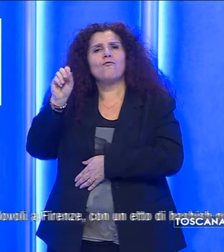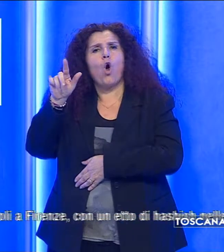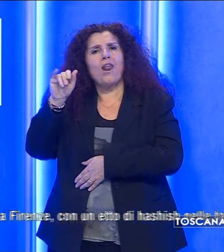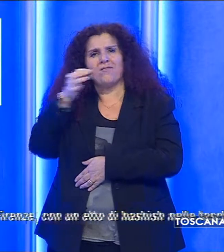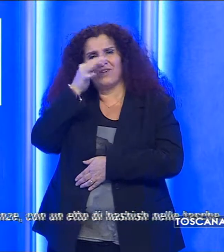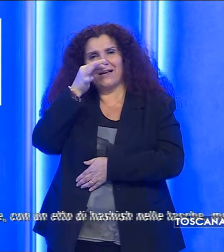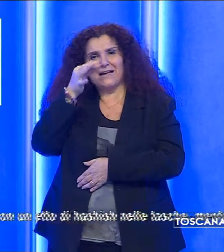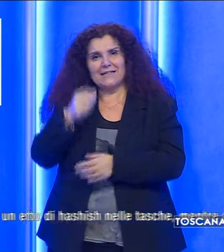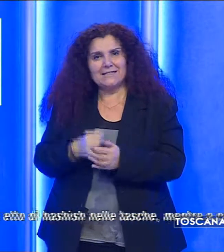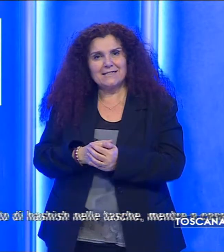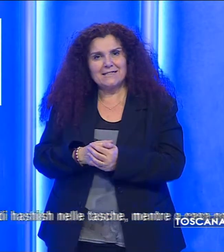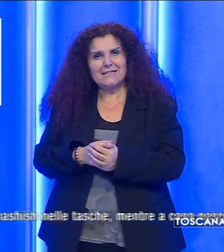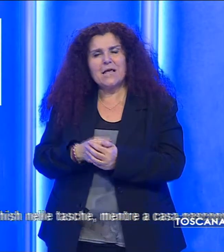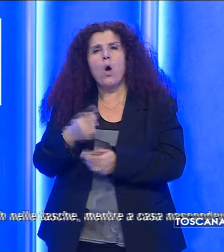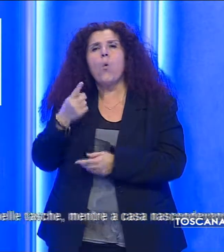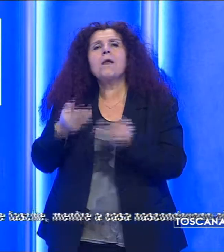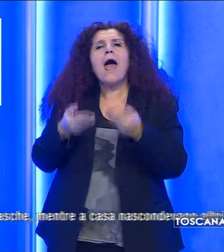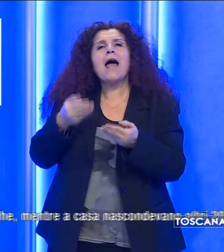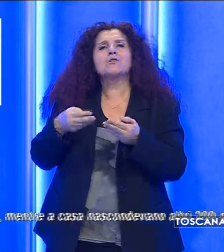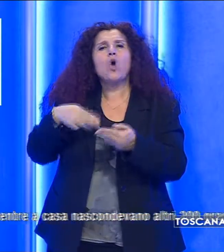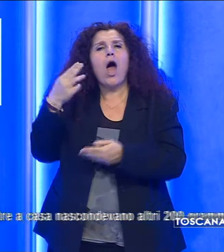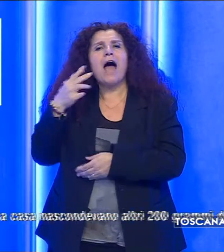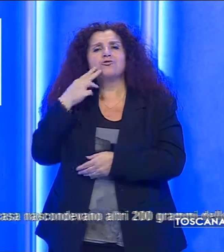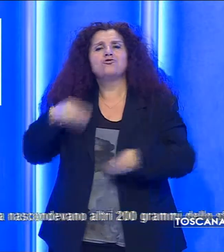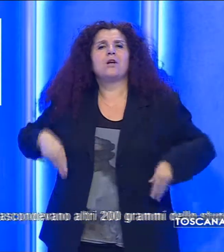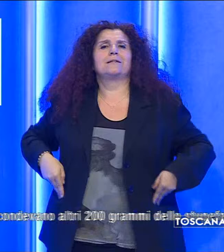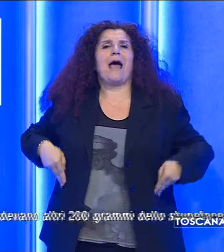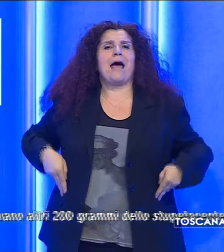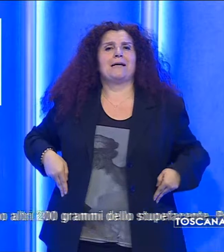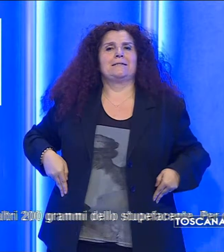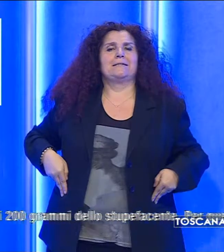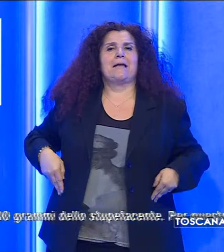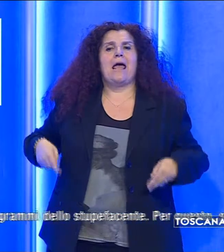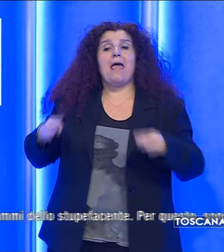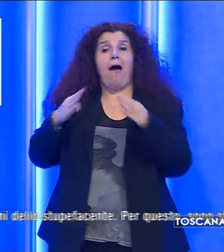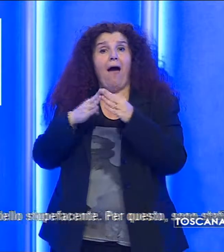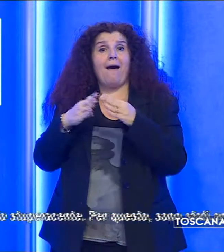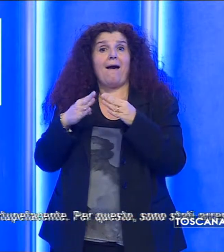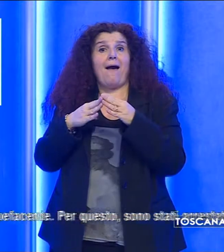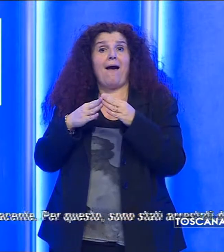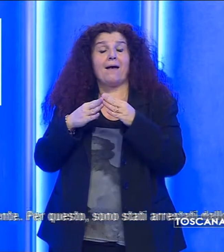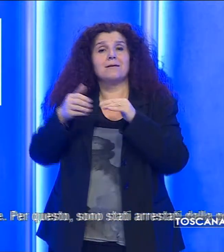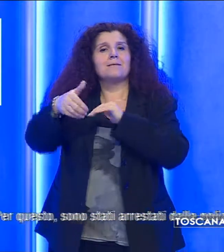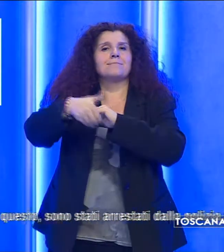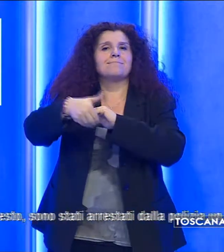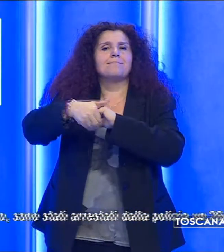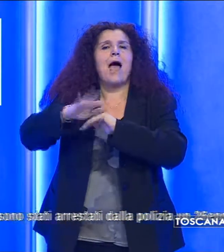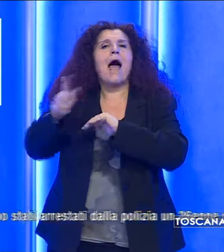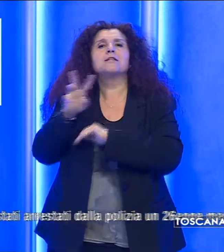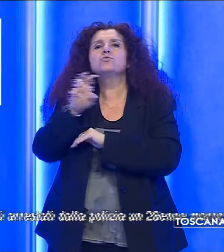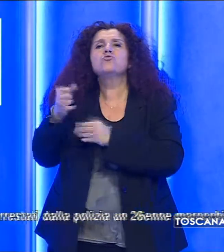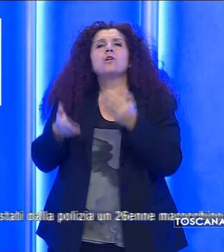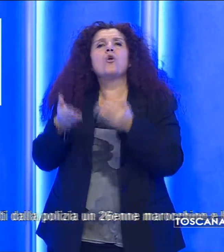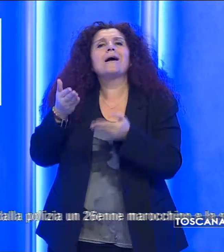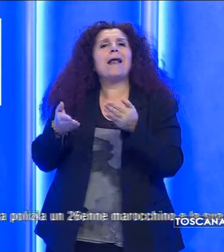con un etto di hashish nelle tasche, mentre a casa nascondevano altri 200